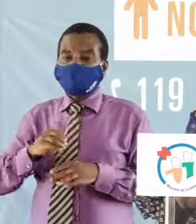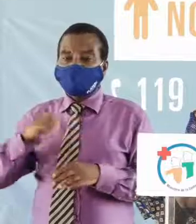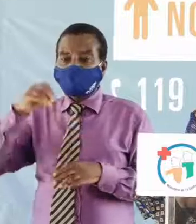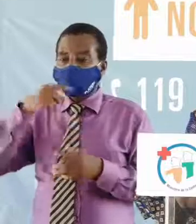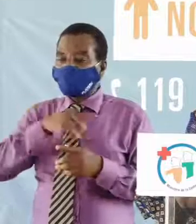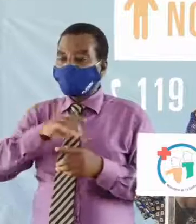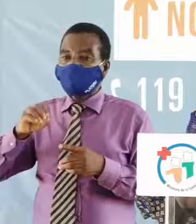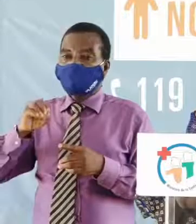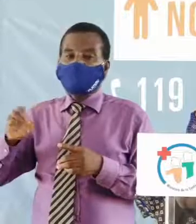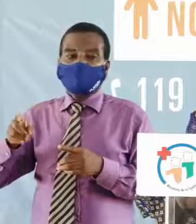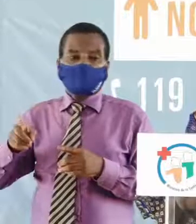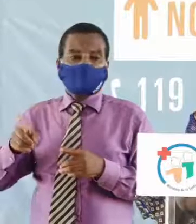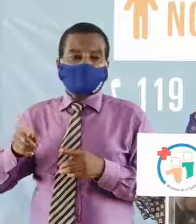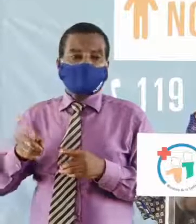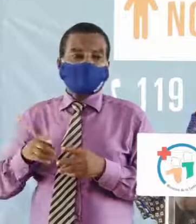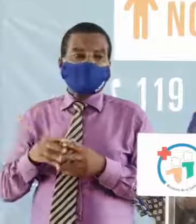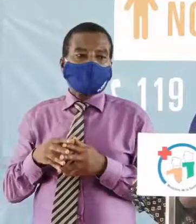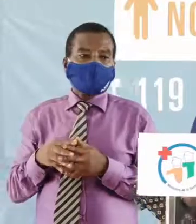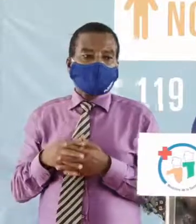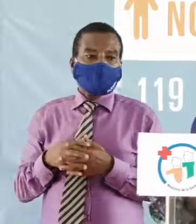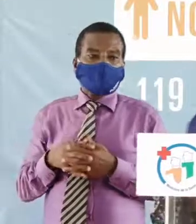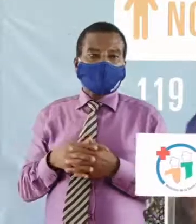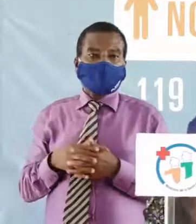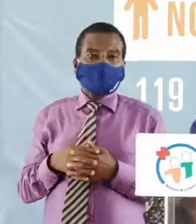maladie à coronavirus, je vous remercie.